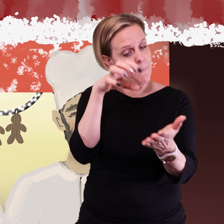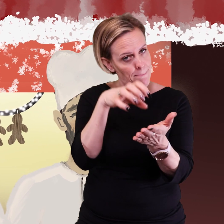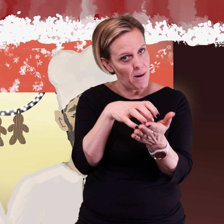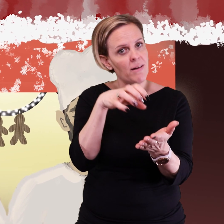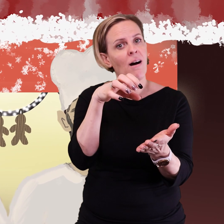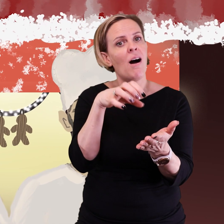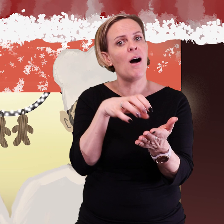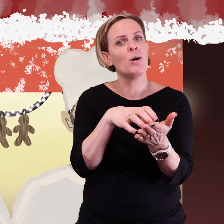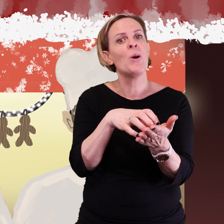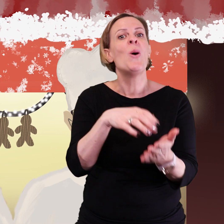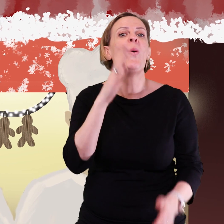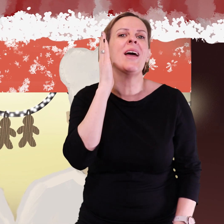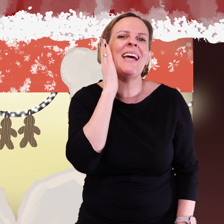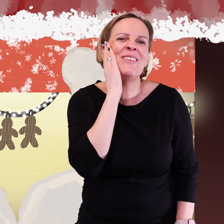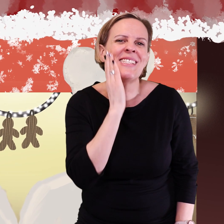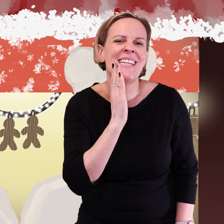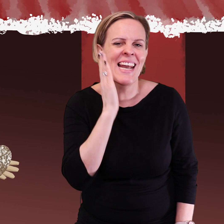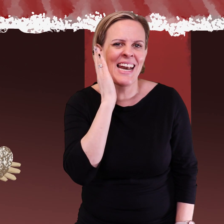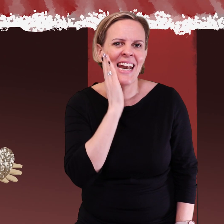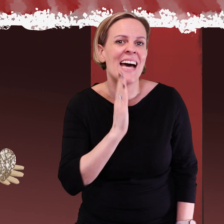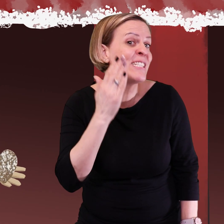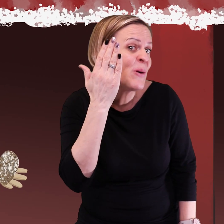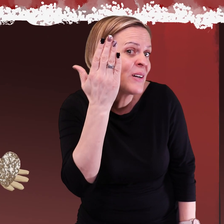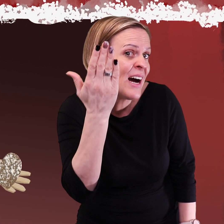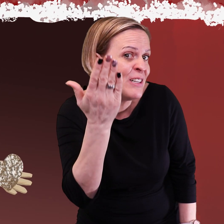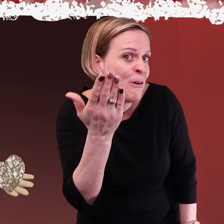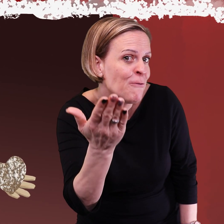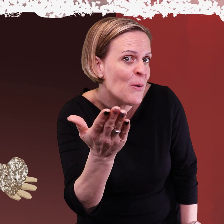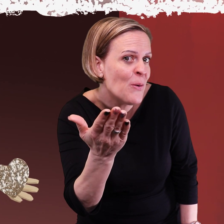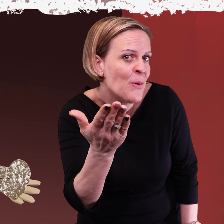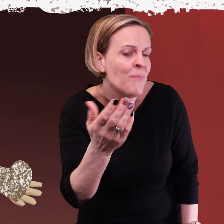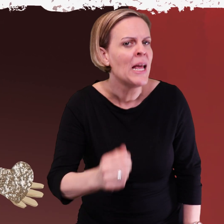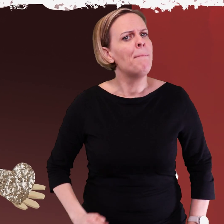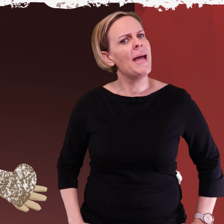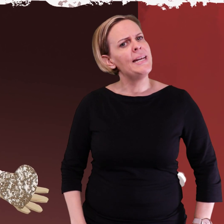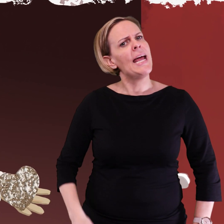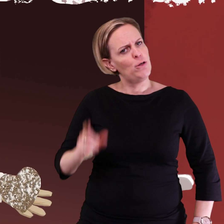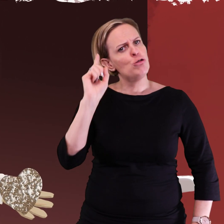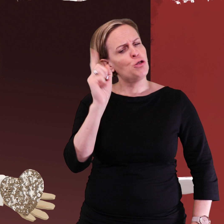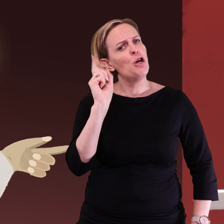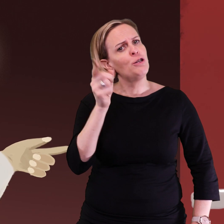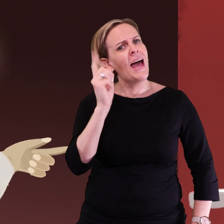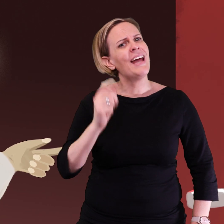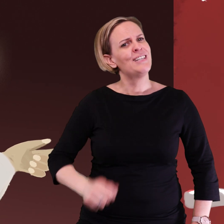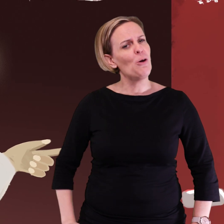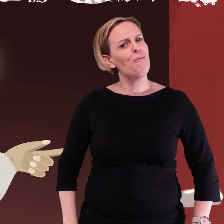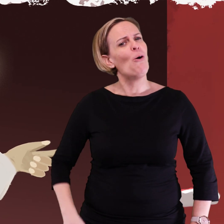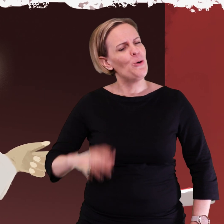pepparkakor Och är du snälla så kan du få Men är du styckar så får